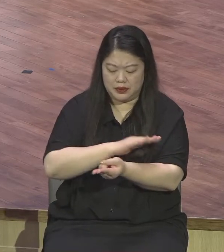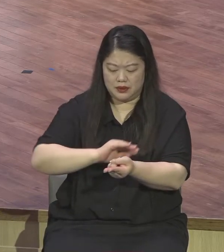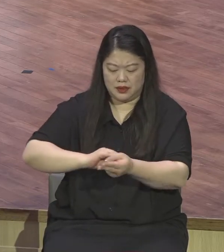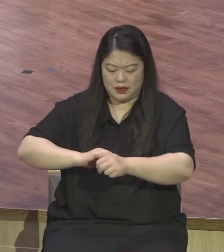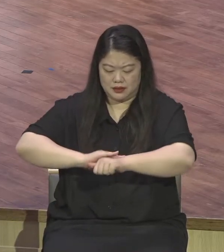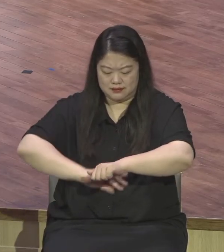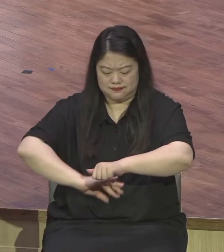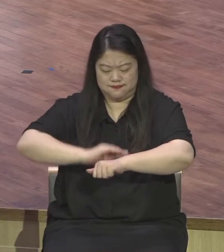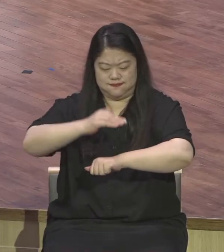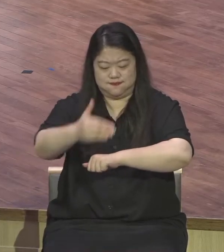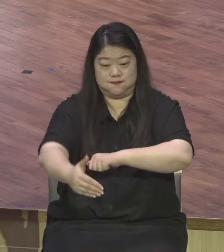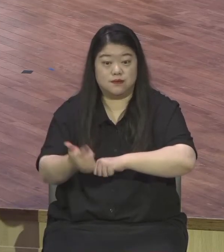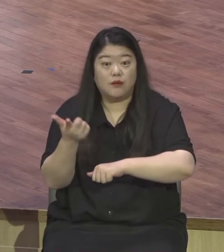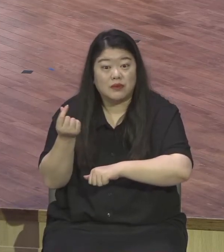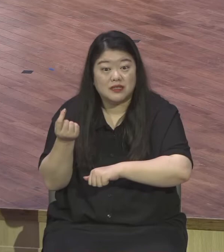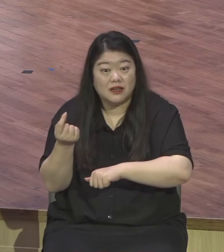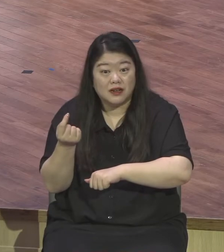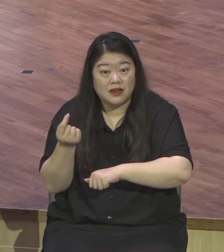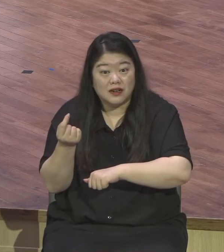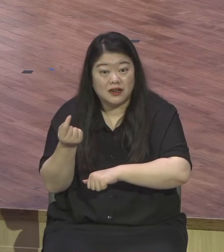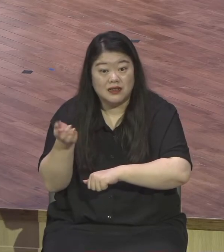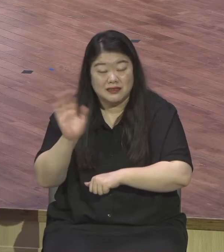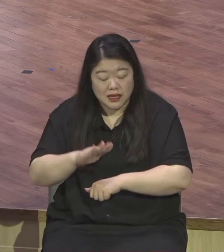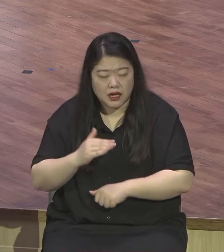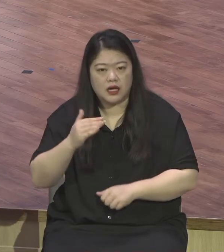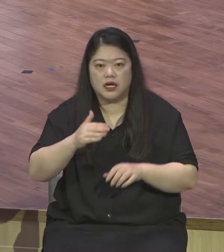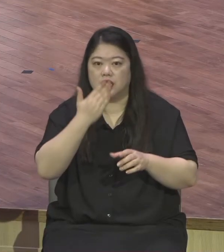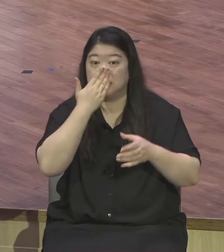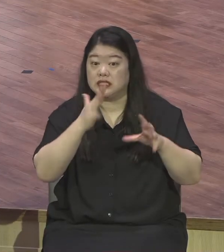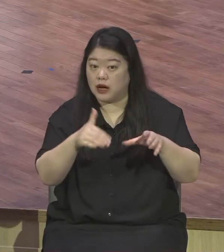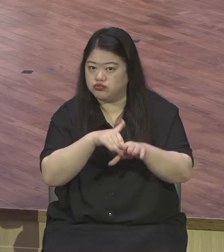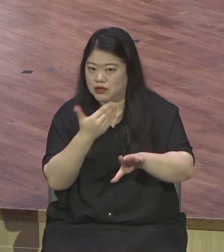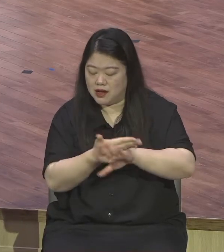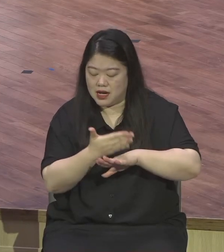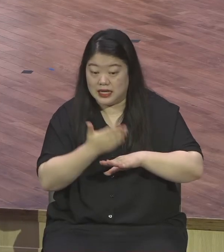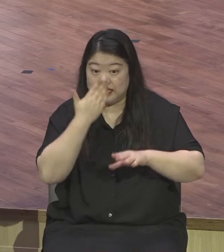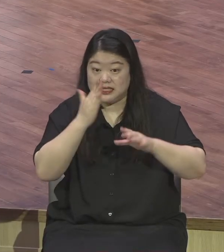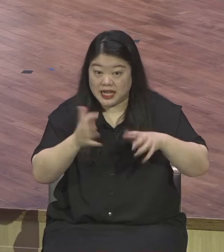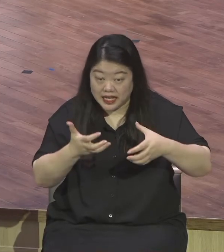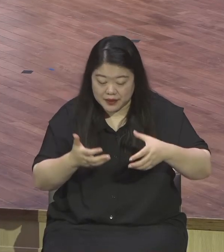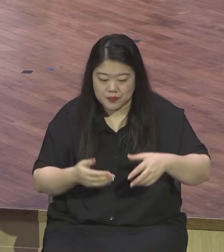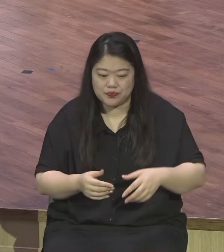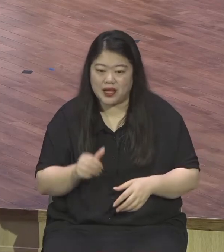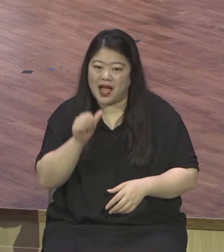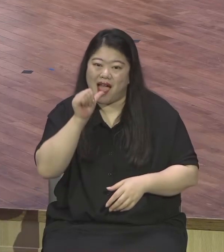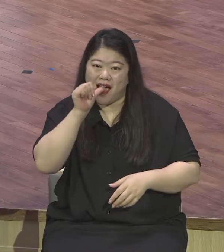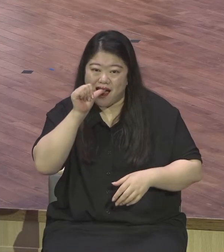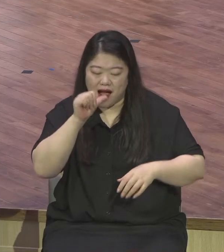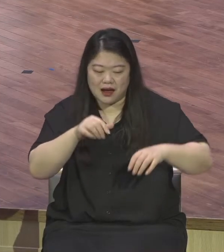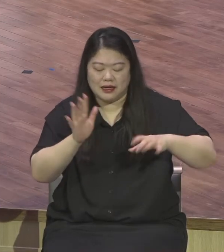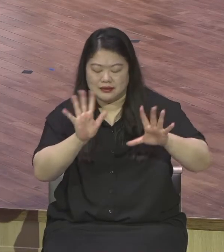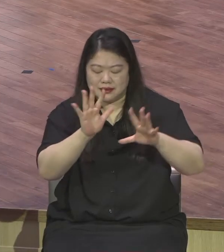시신씩 착착착 재해놓는 거예요. 그러니까 동굴 문 열면 그대로 들어 나올 수 있어요. 그러니까